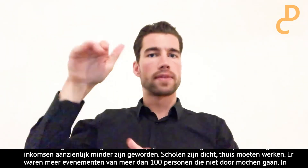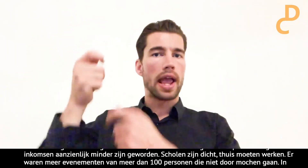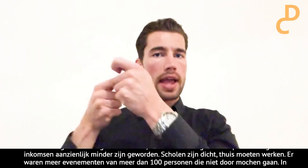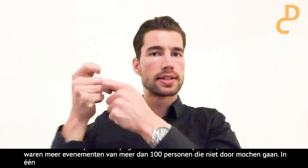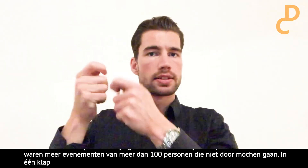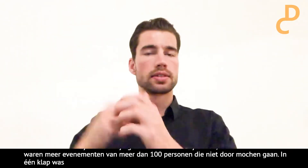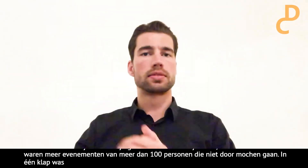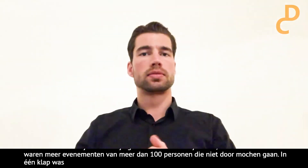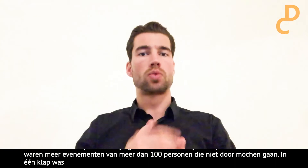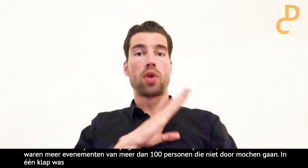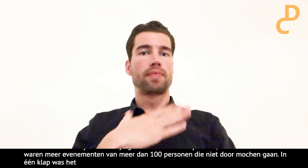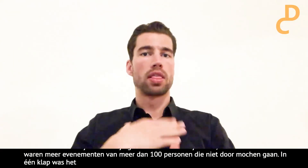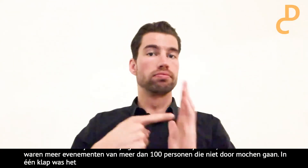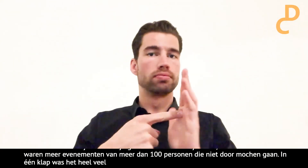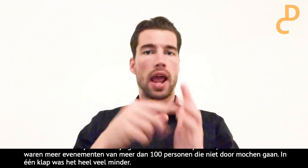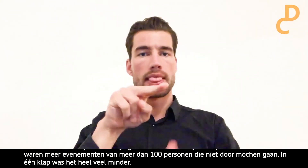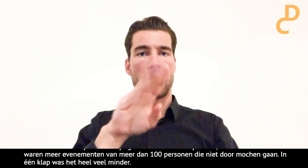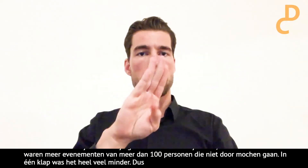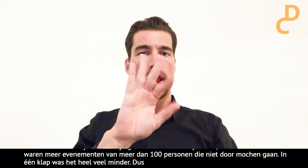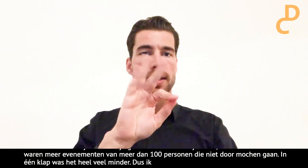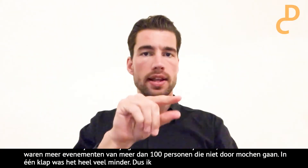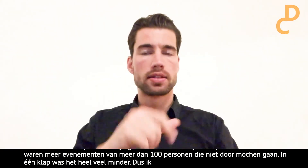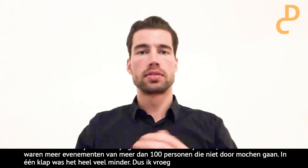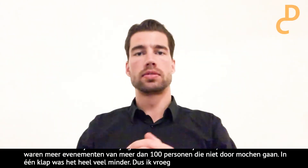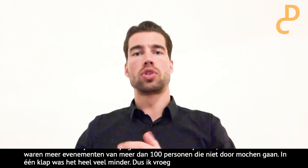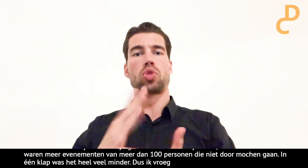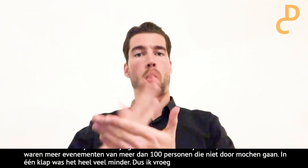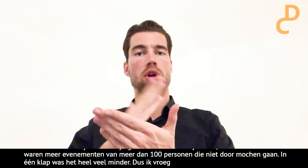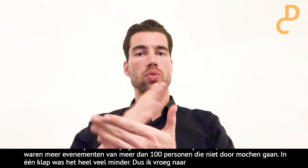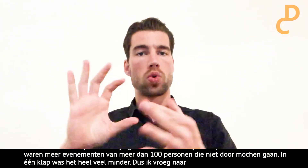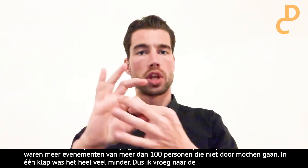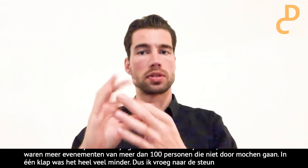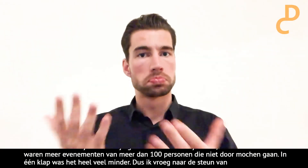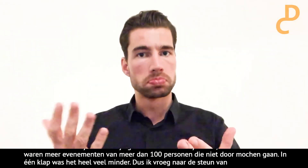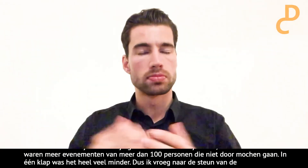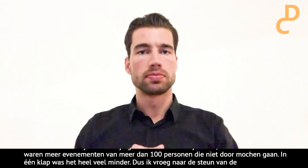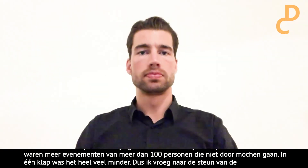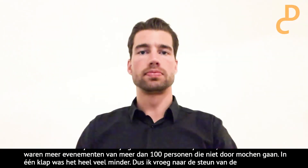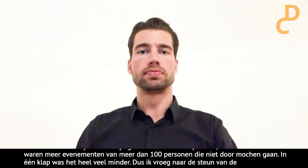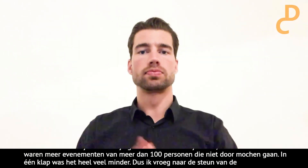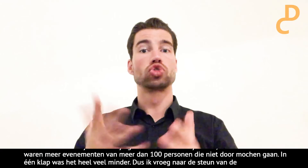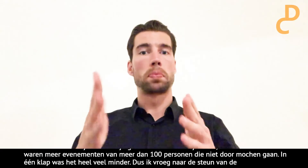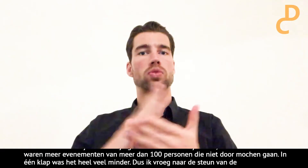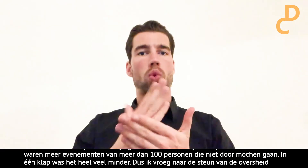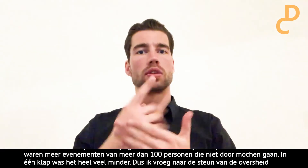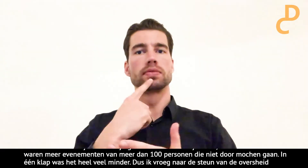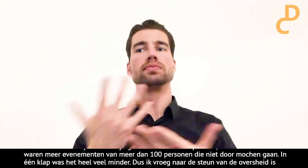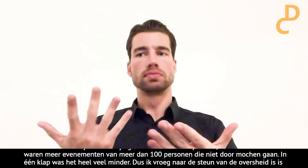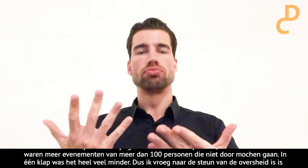Dus ik heb gevraagd... Die steun van de overheid. Is dat genoeg? Of bijvoorbeeld van de METG? Of van Tolk... Of ja, Tolkcontact.